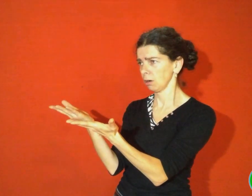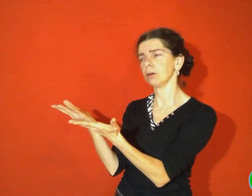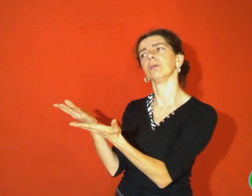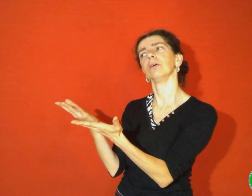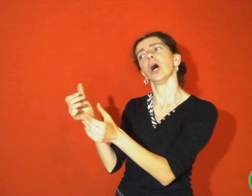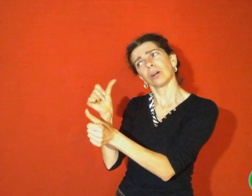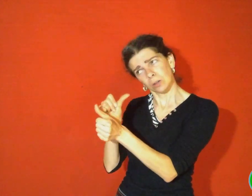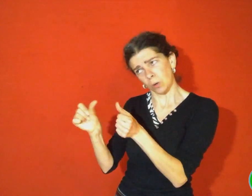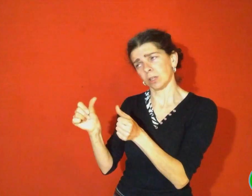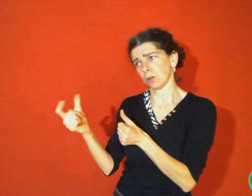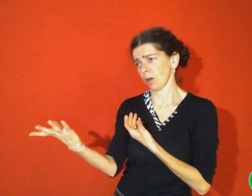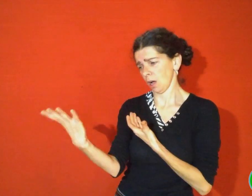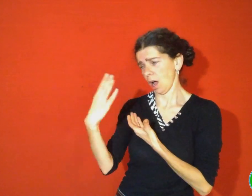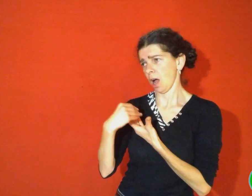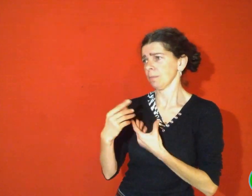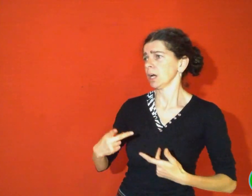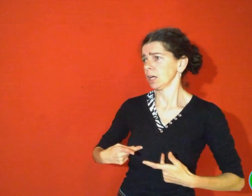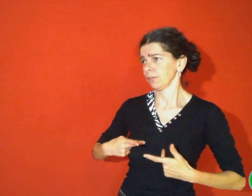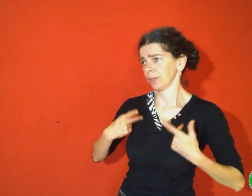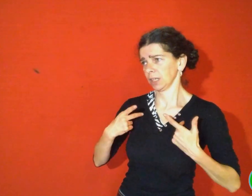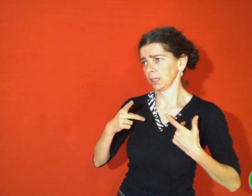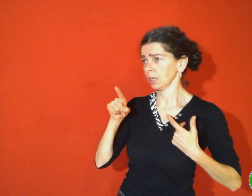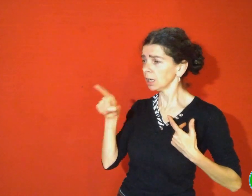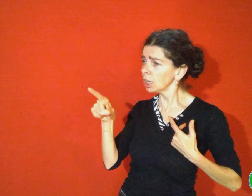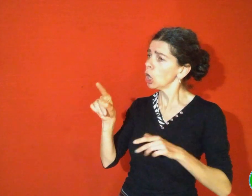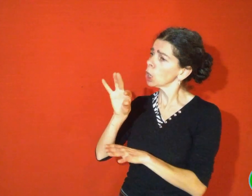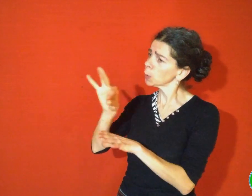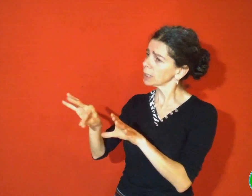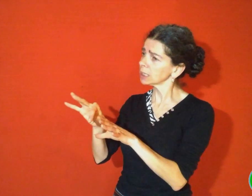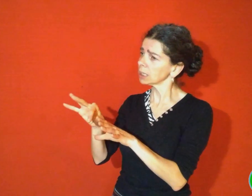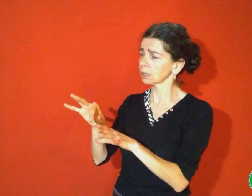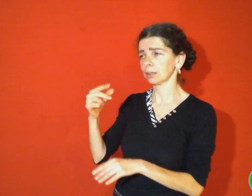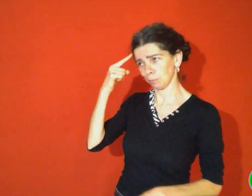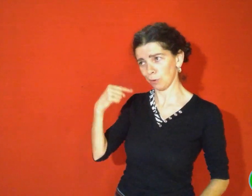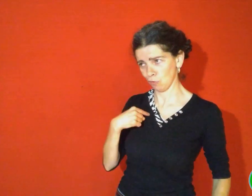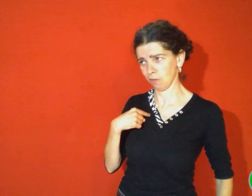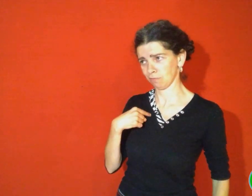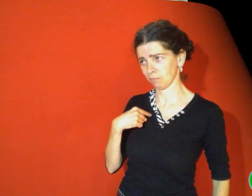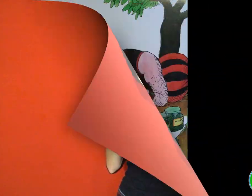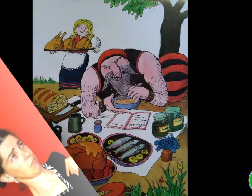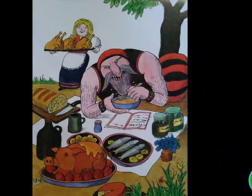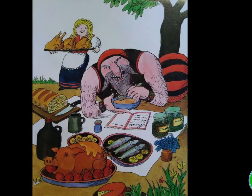fortune si tu veux venir chez moi et me faire la cuisine. »